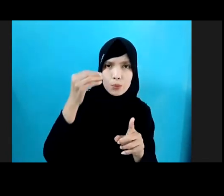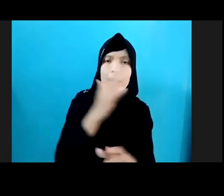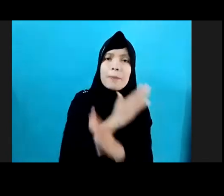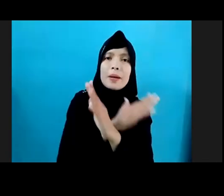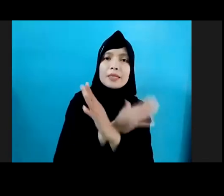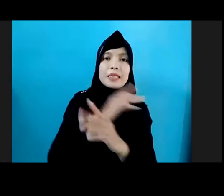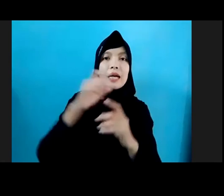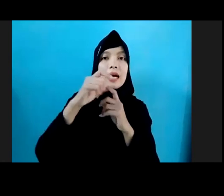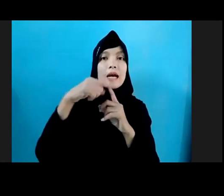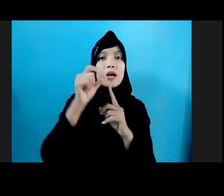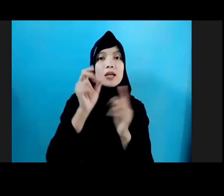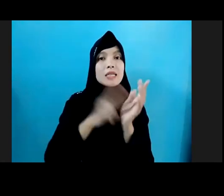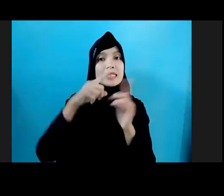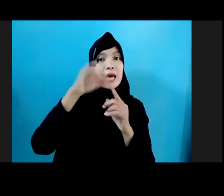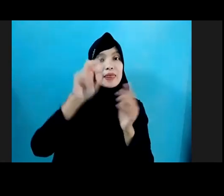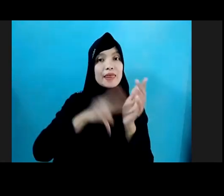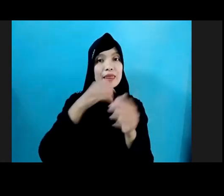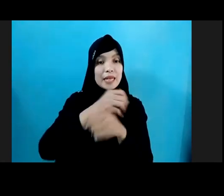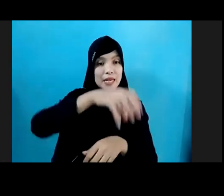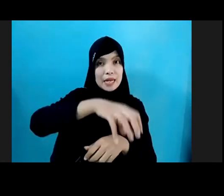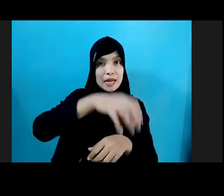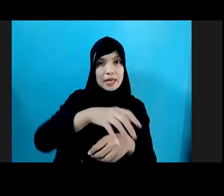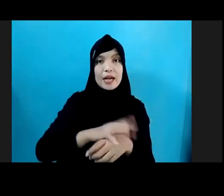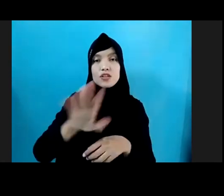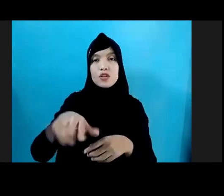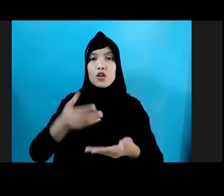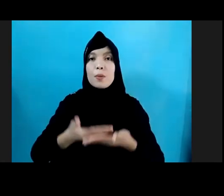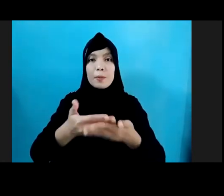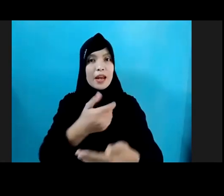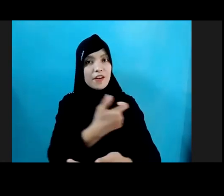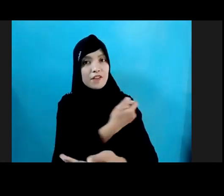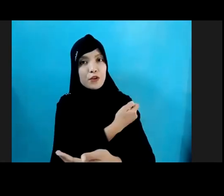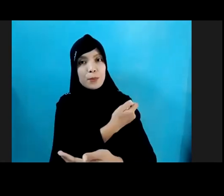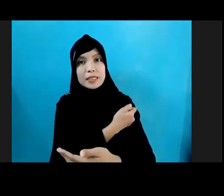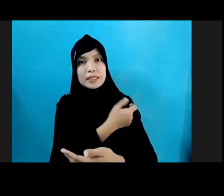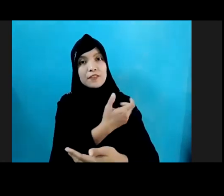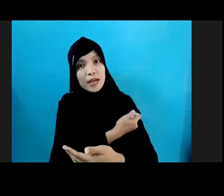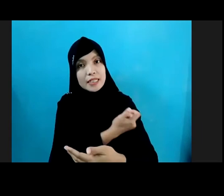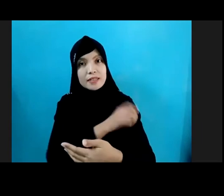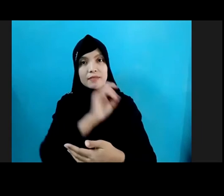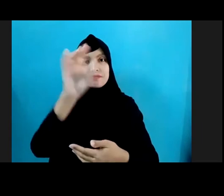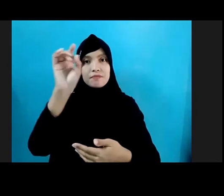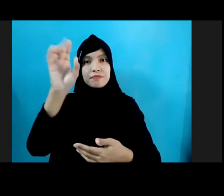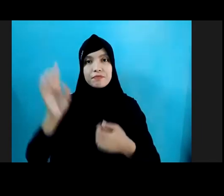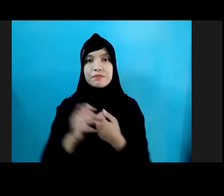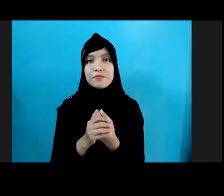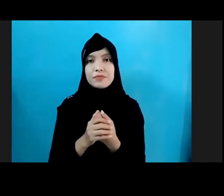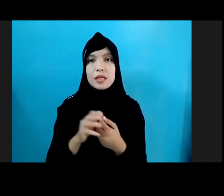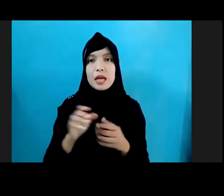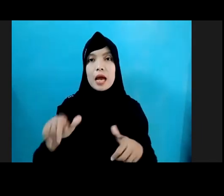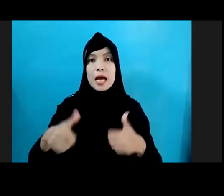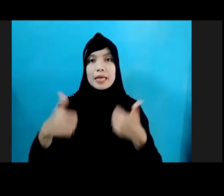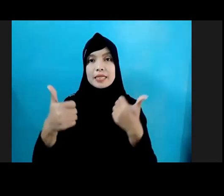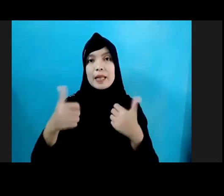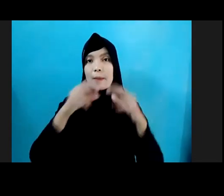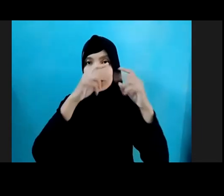Mereka Seperti Poshyandu Pemberian Imunisasi Vaksin Dan Lainnya Selanjutnya Pada Hasil Penelitian